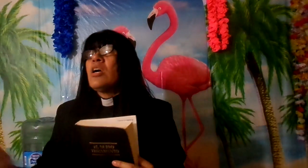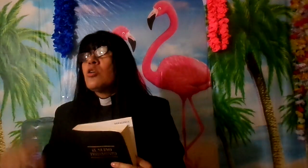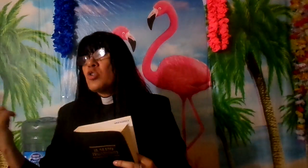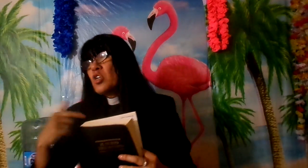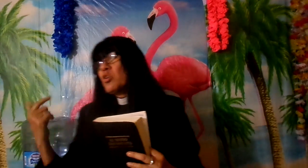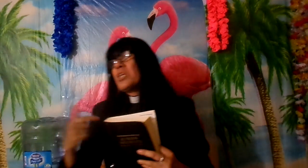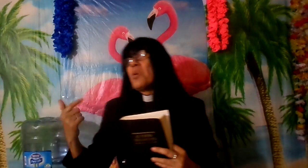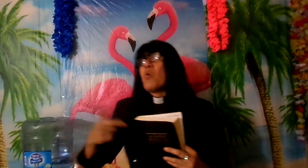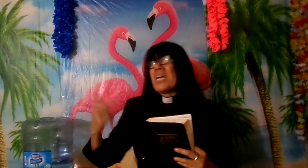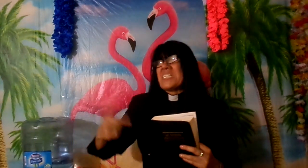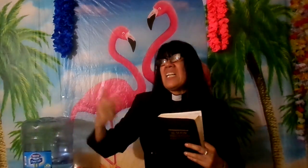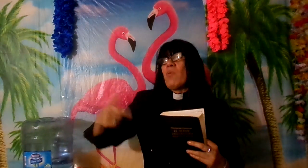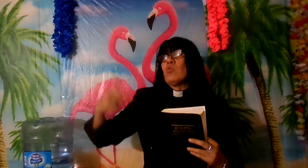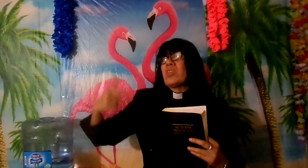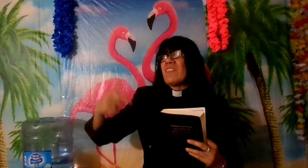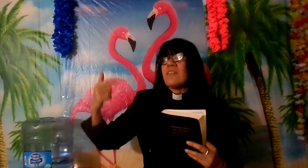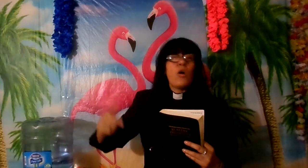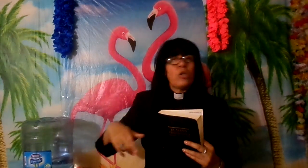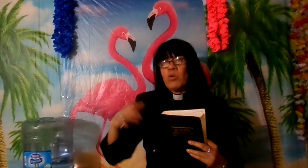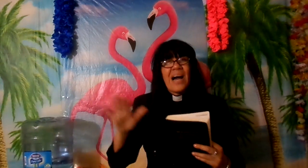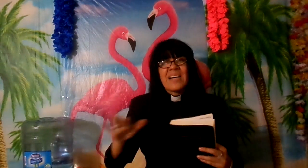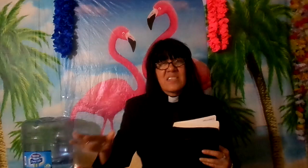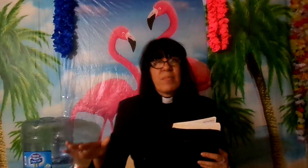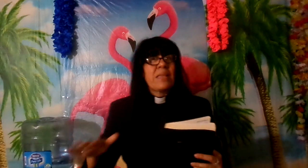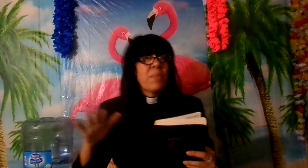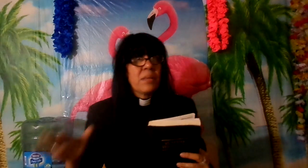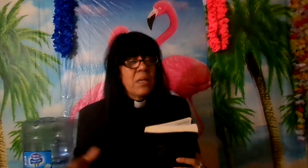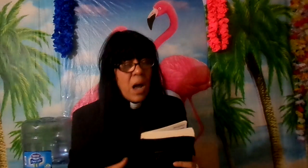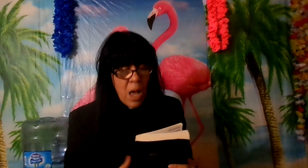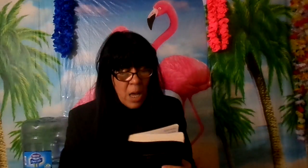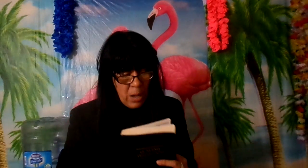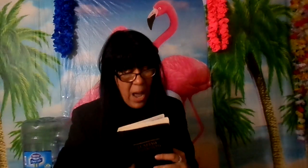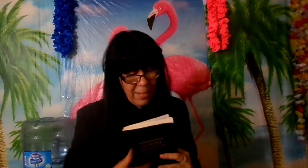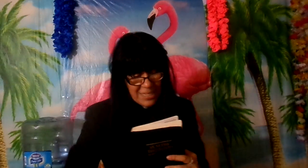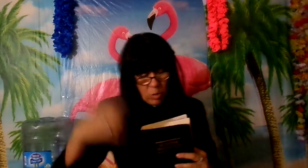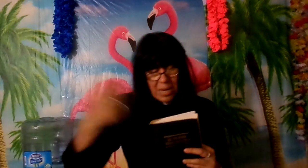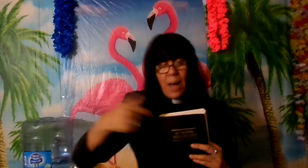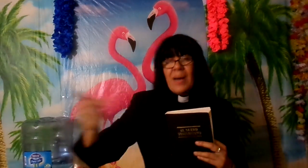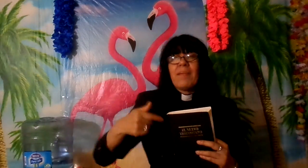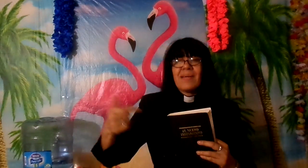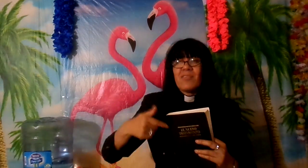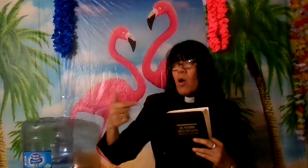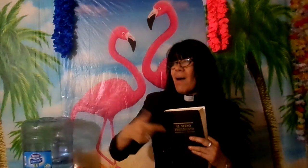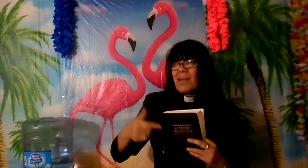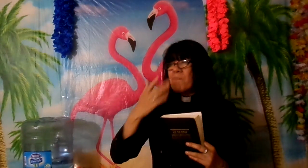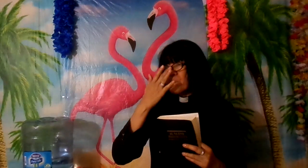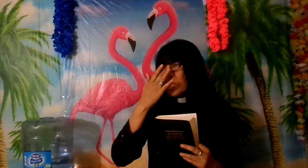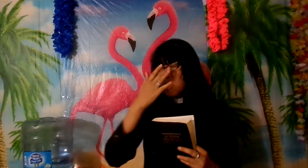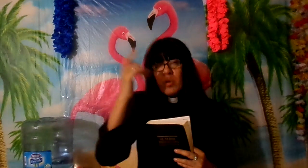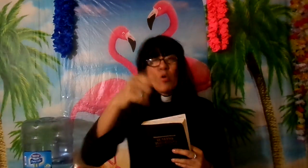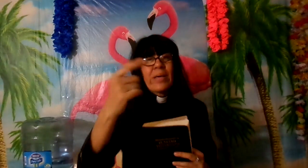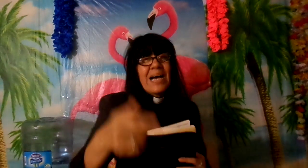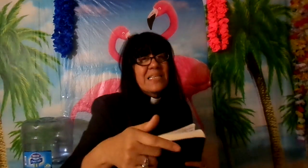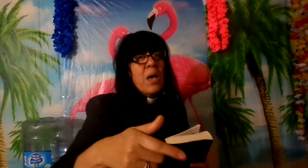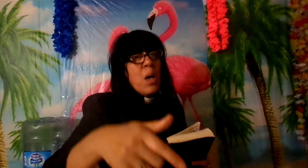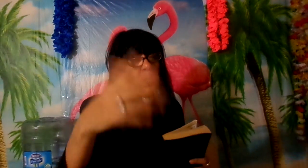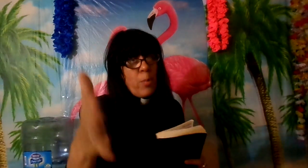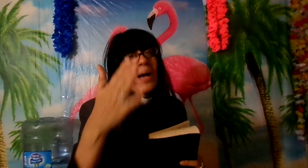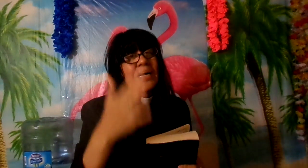nosotros tenemos que hacer la voluntad de Dios y no la hacen meten mentiras habla sobre la palabra de Dios habla sobre lo que hace propaganda